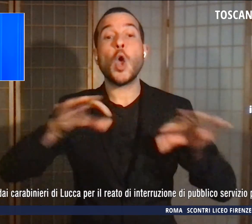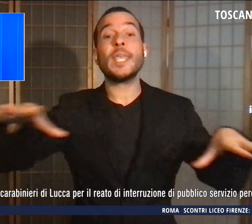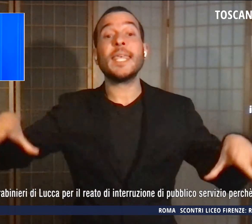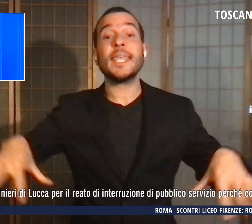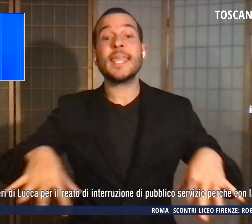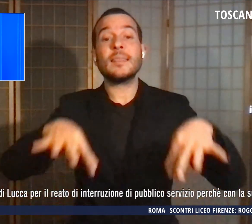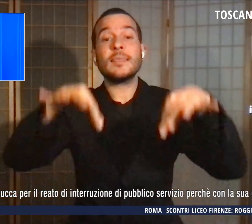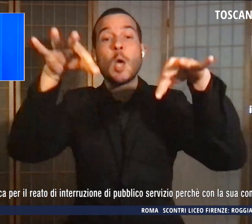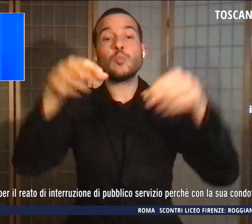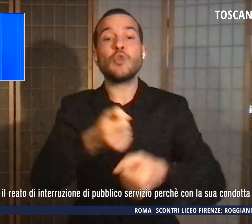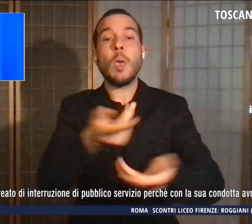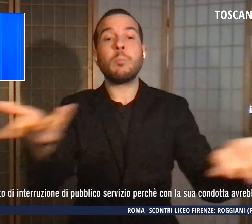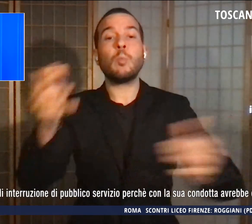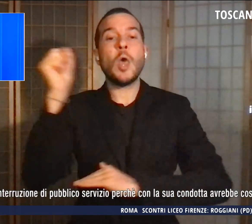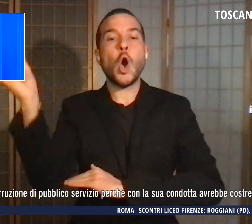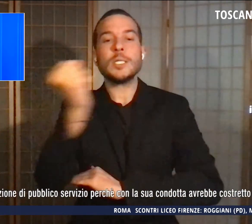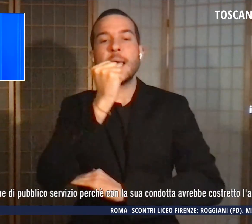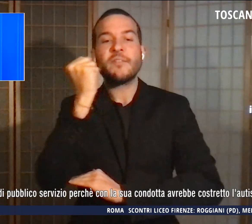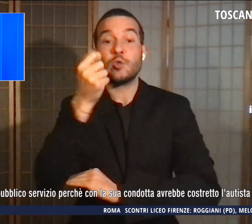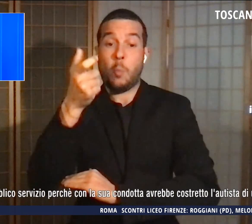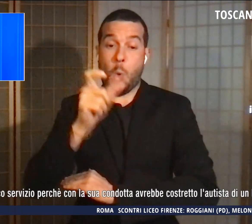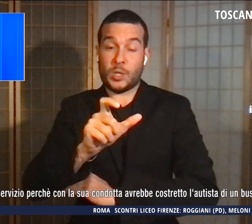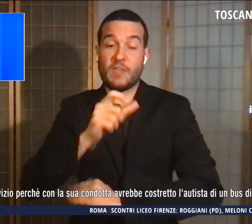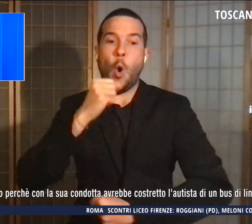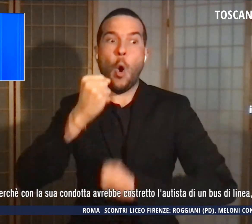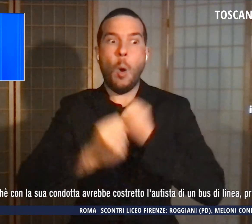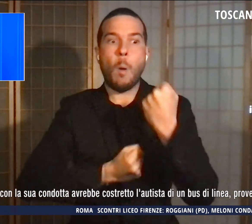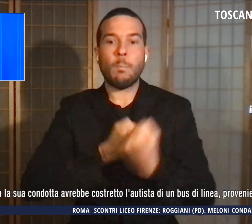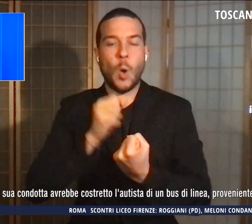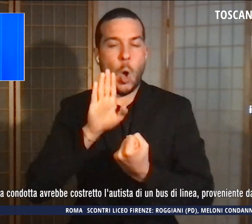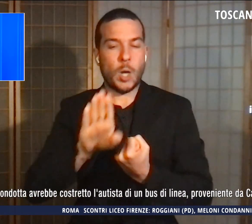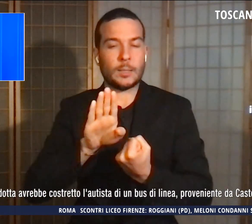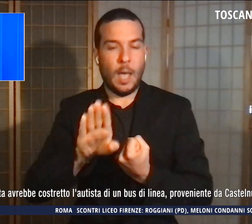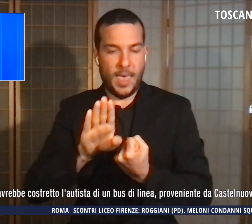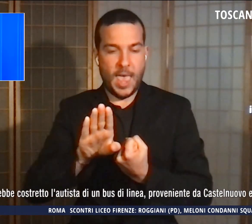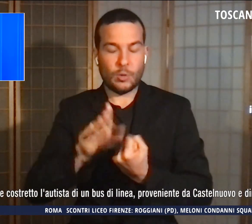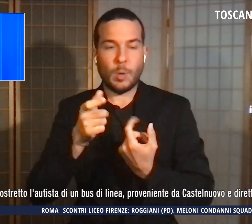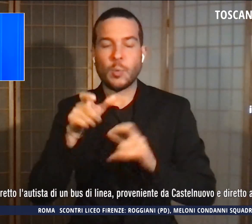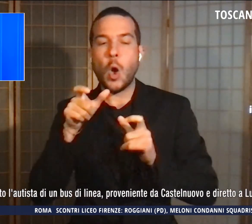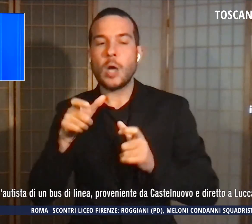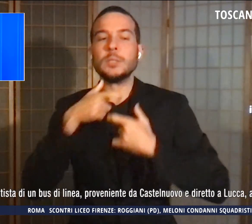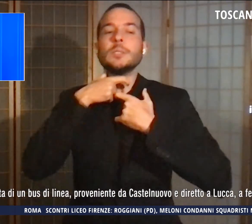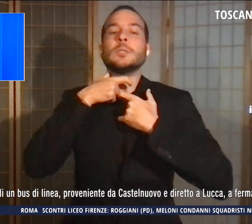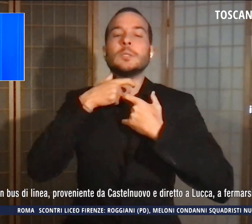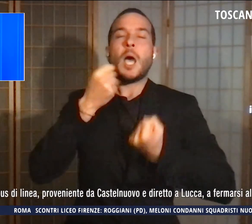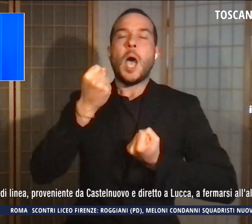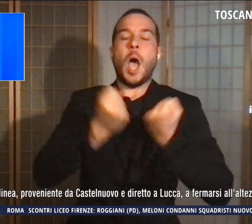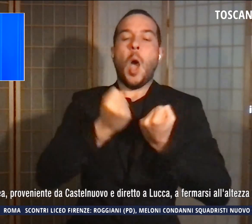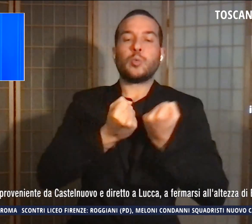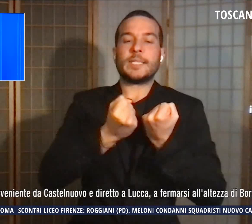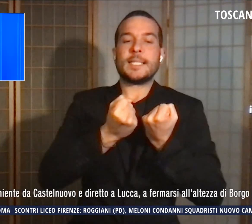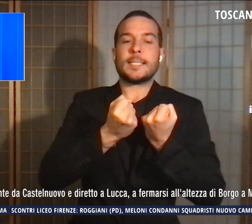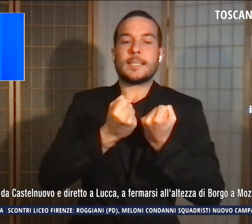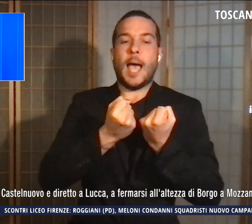servizio perché con la sua condotta avrebbe costretto l'autista di un bus di linea proveniente da Castelnuovo e